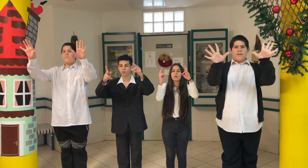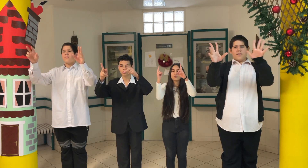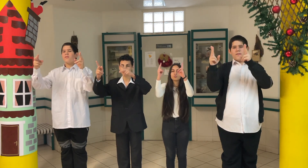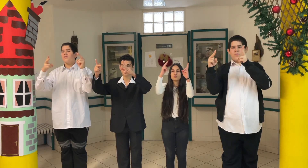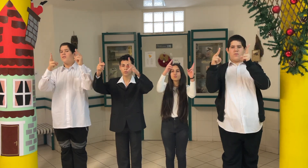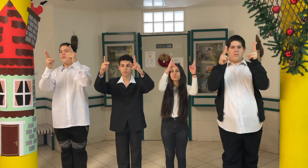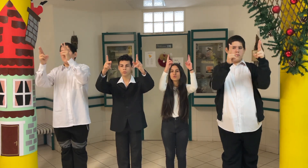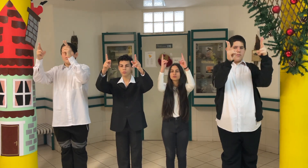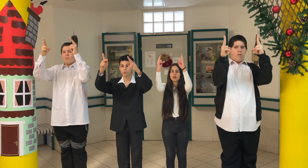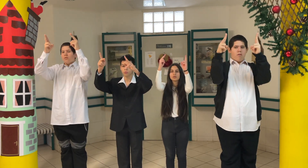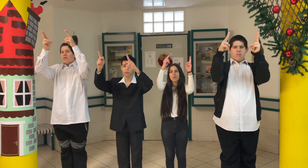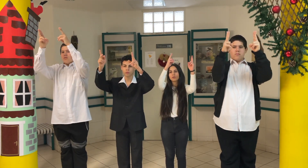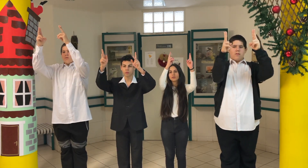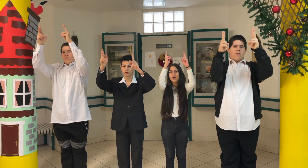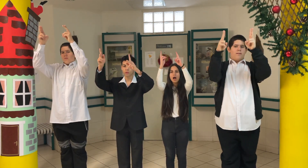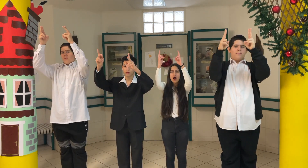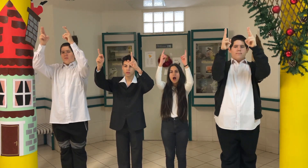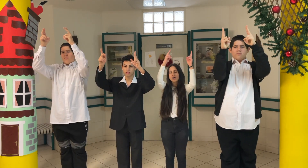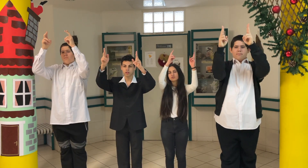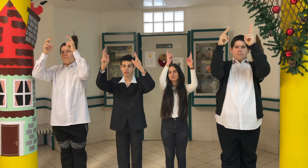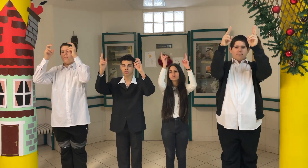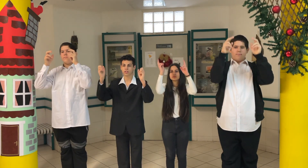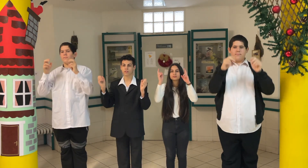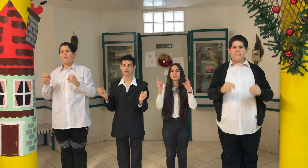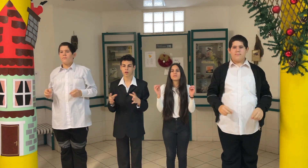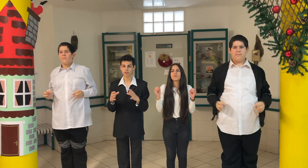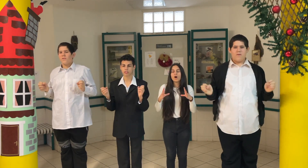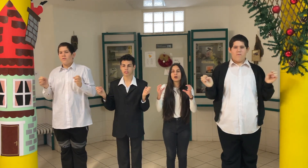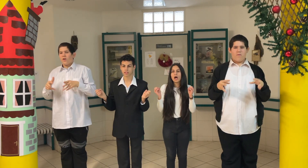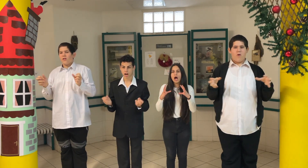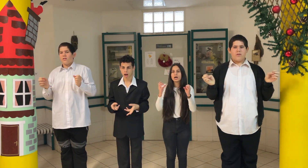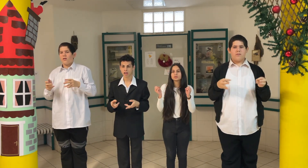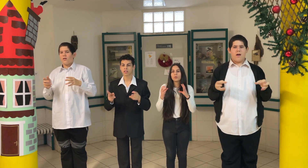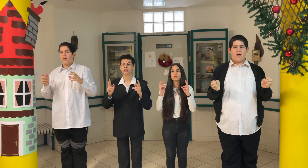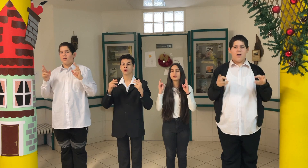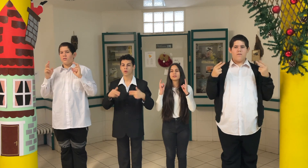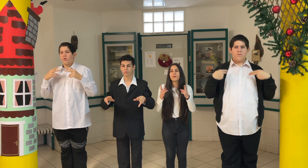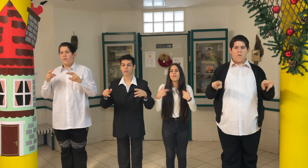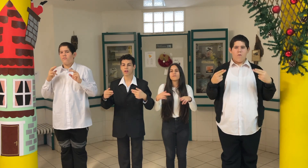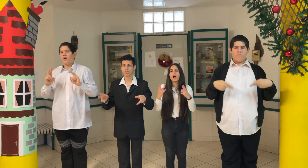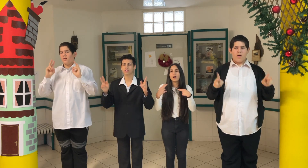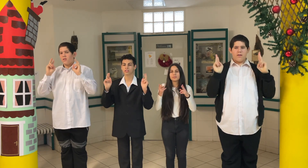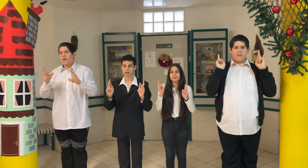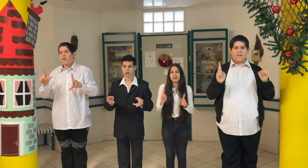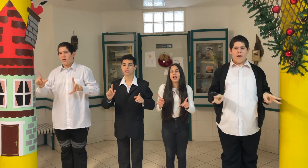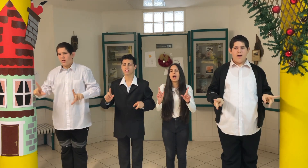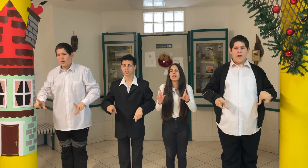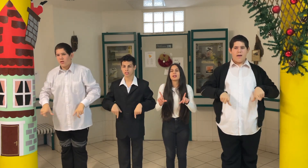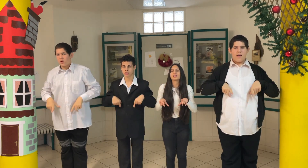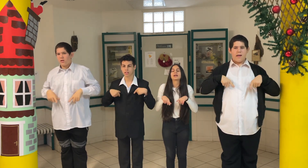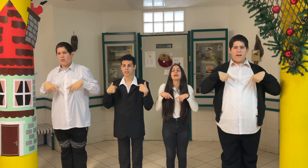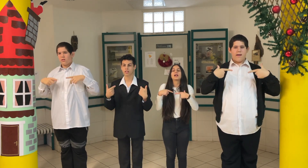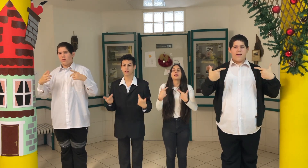és utat tör magának, s tovább kell, hogy éljen a varázslat.